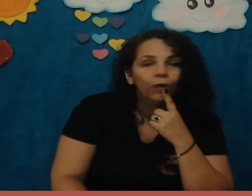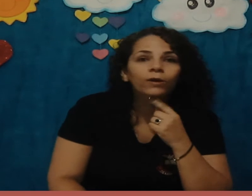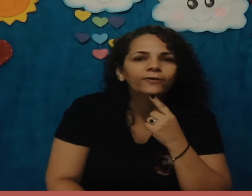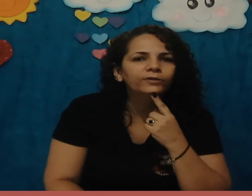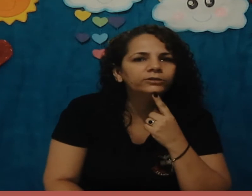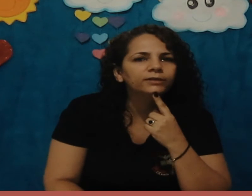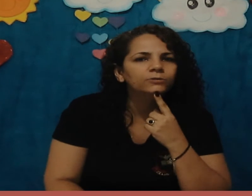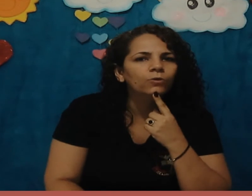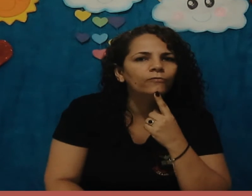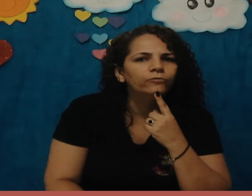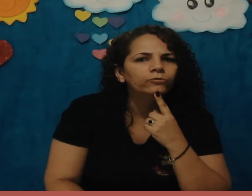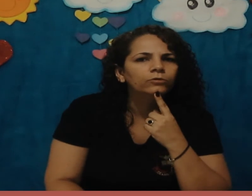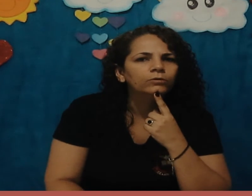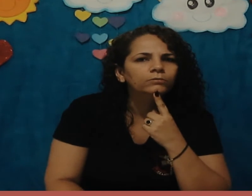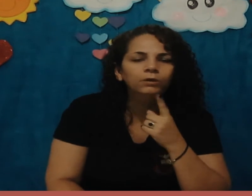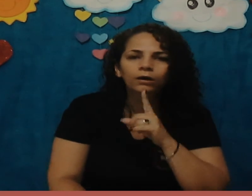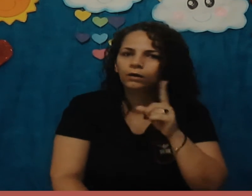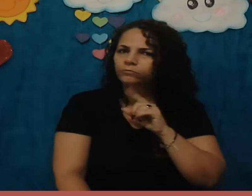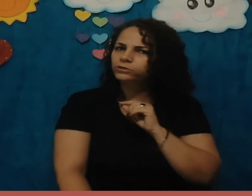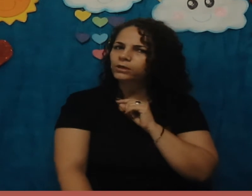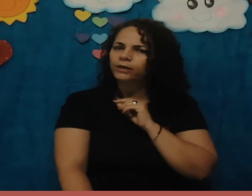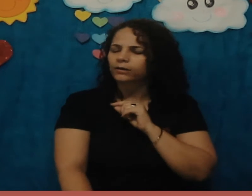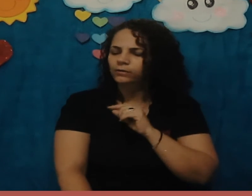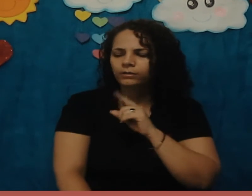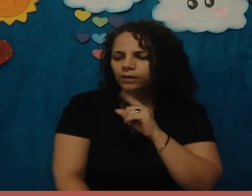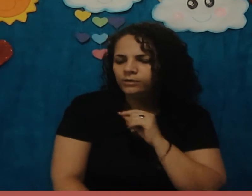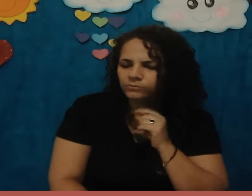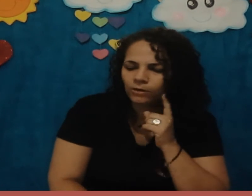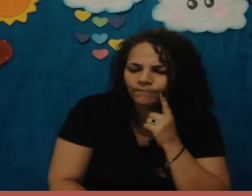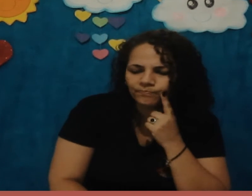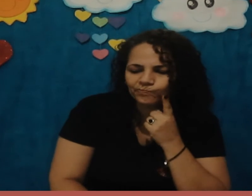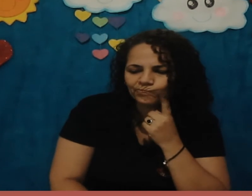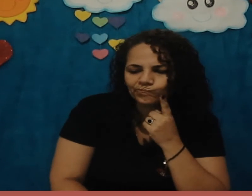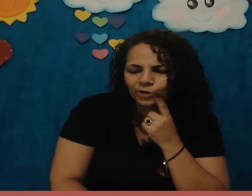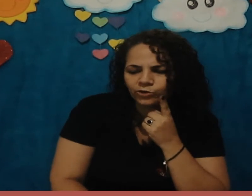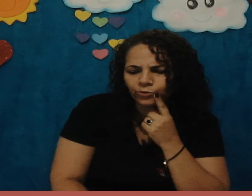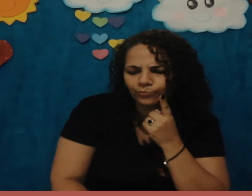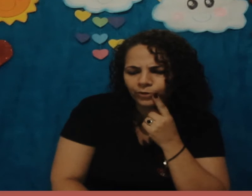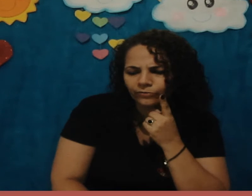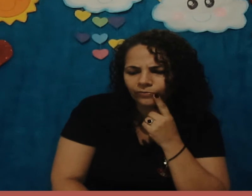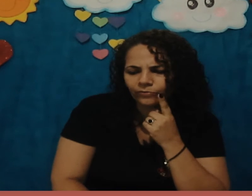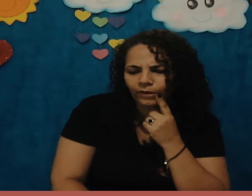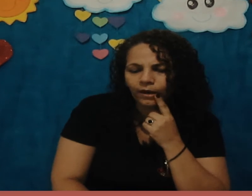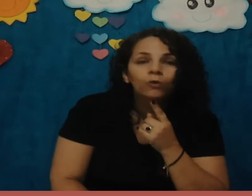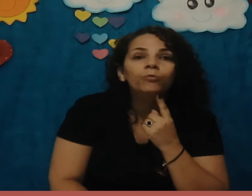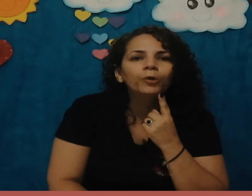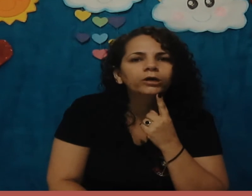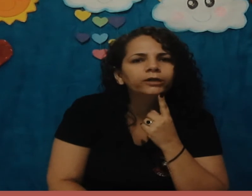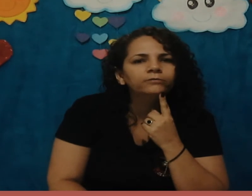O elefante nasce do ovo? Não, tia. O é isso? Hum, deixa eu pensar. O porquinho